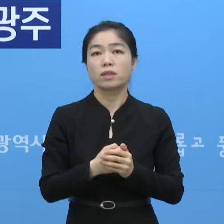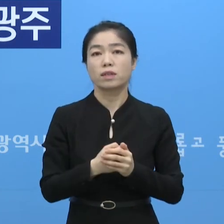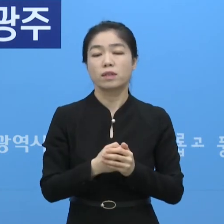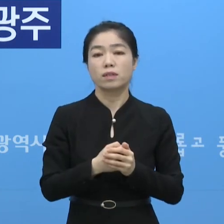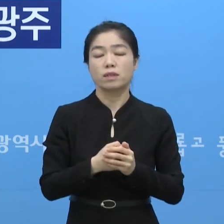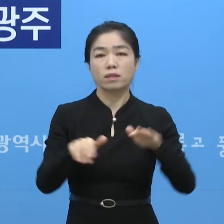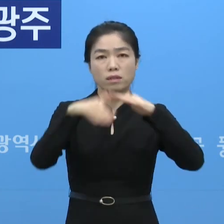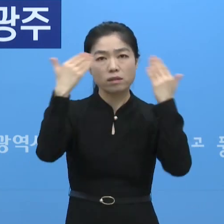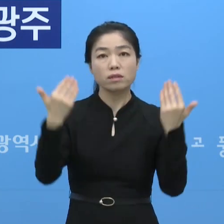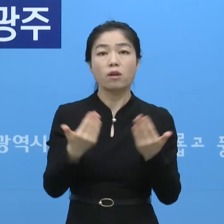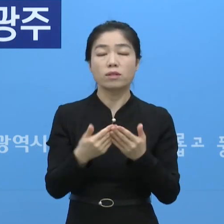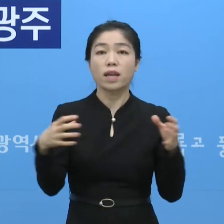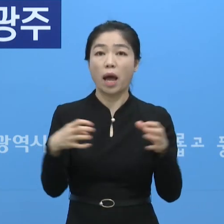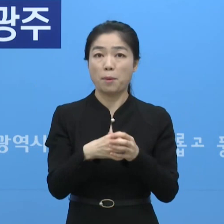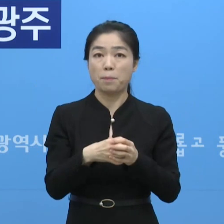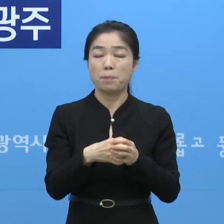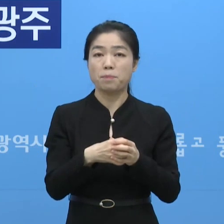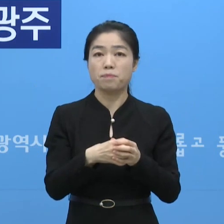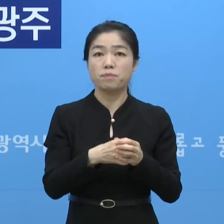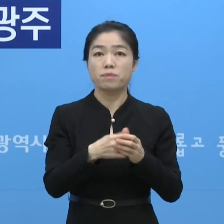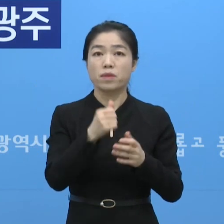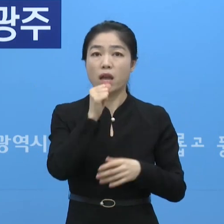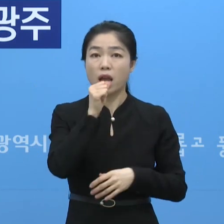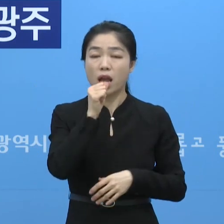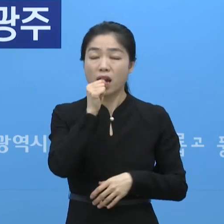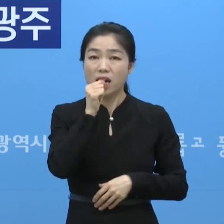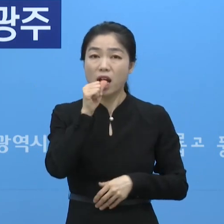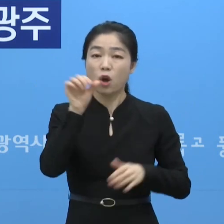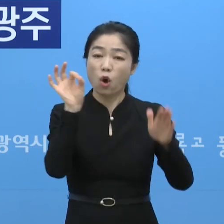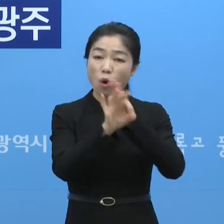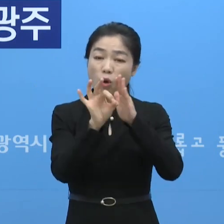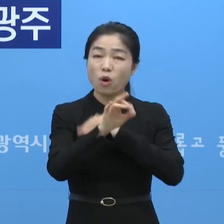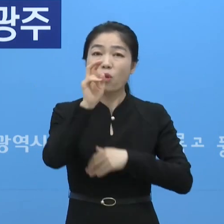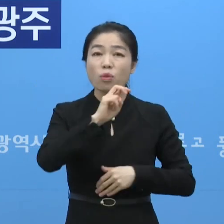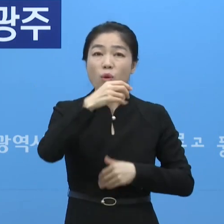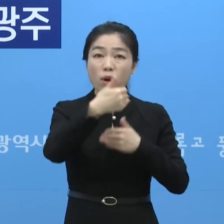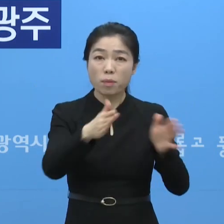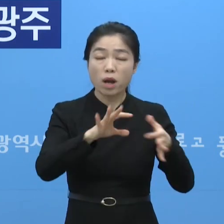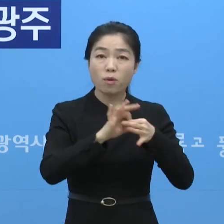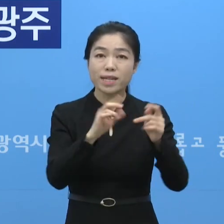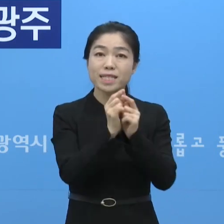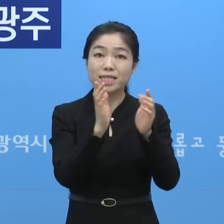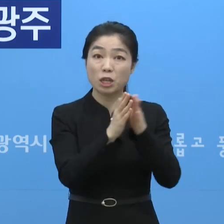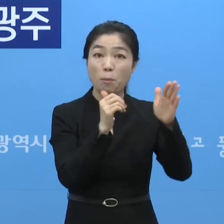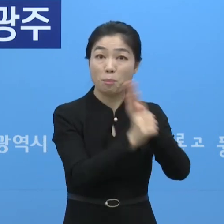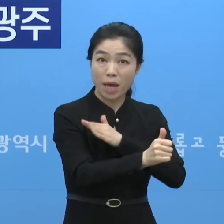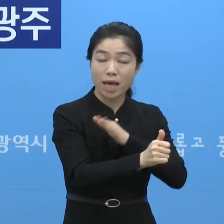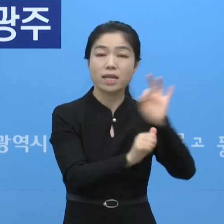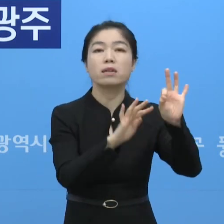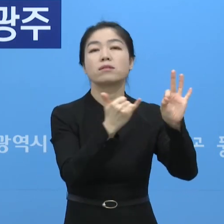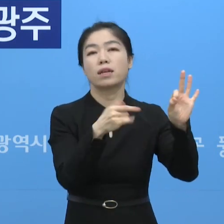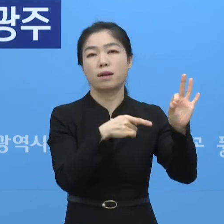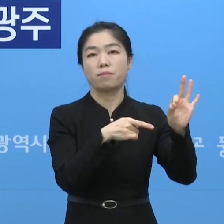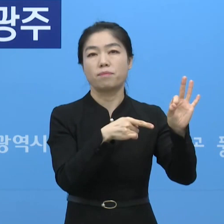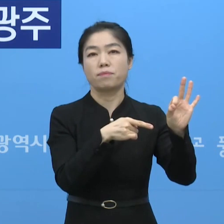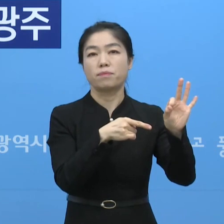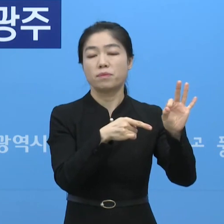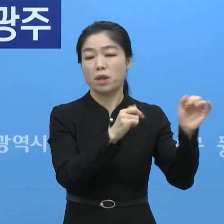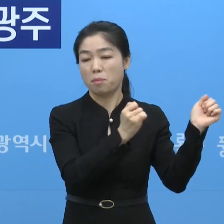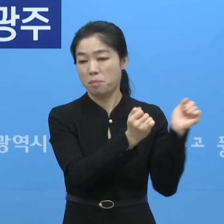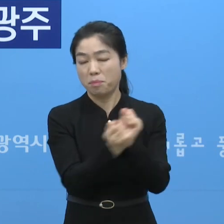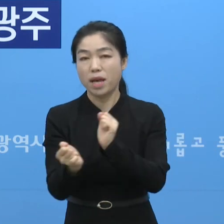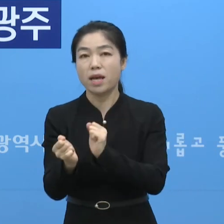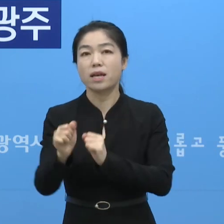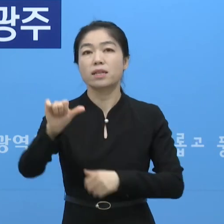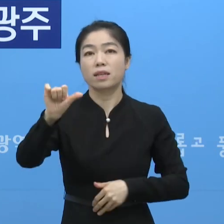전체 숫자로 보면 여기 동전노래방과 관련해서 직접 방문한 사람은 10명이 되겠습니다. 그리고 N차로